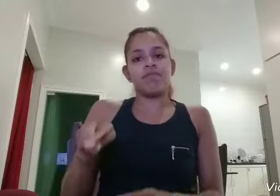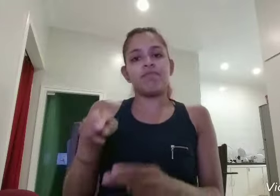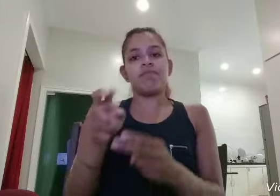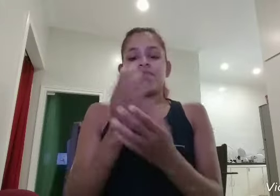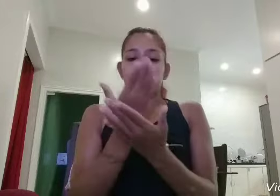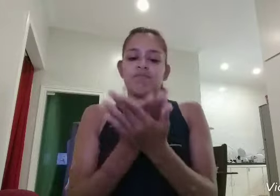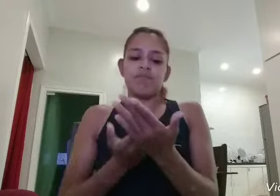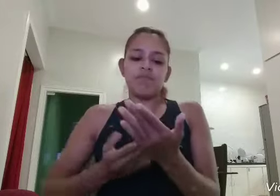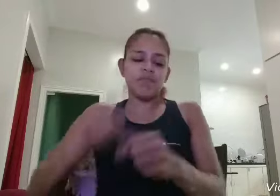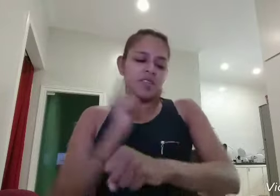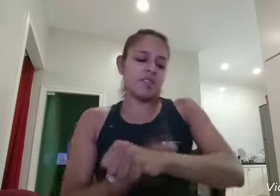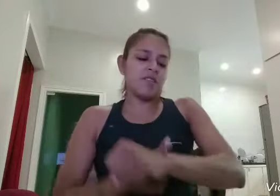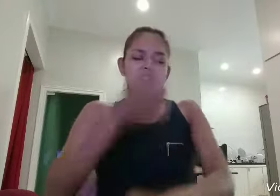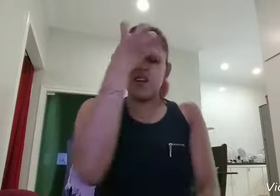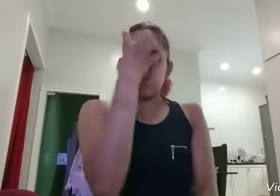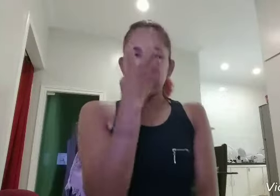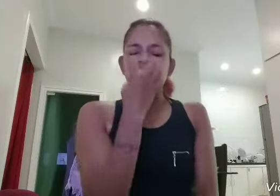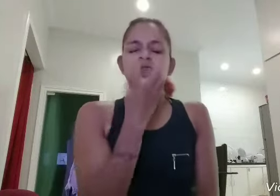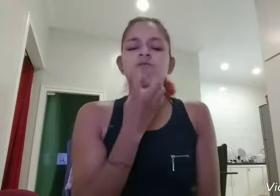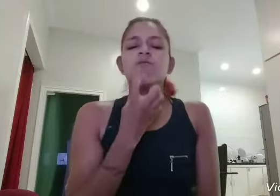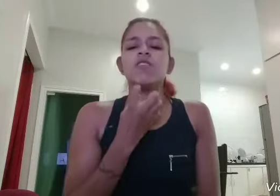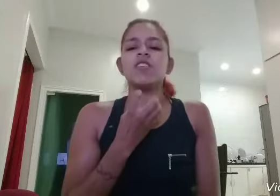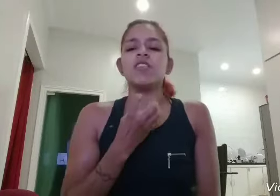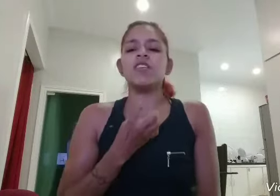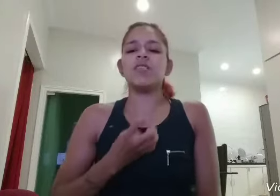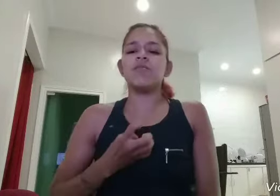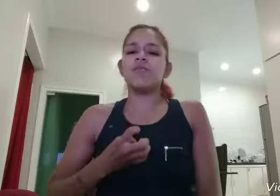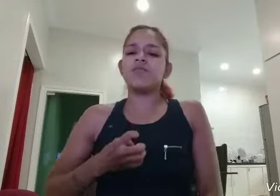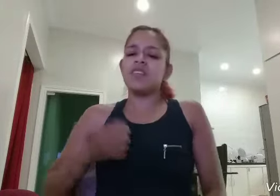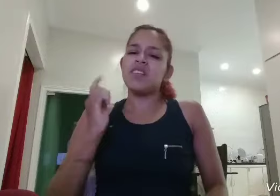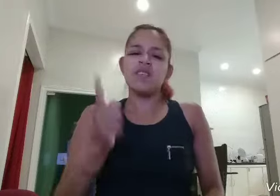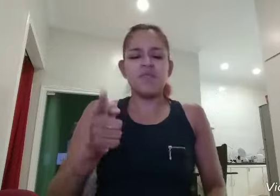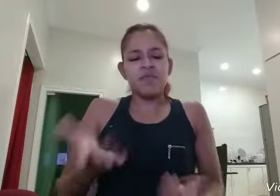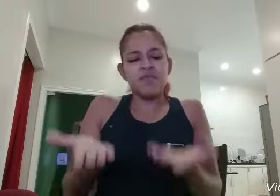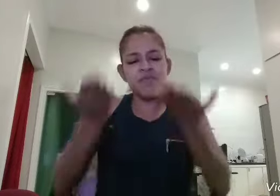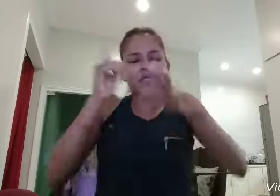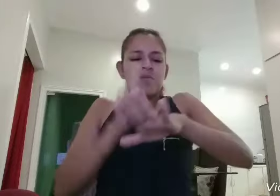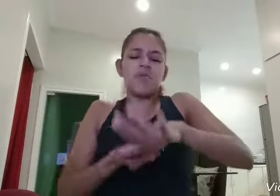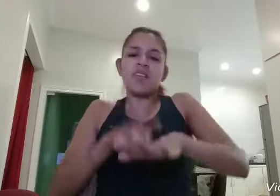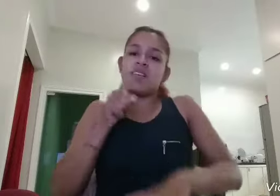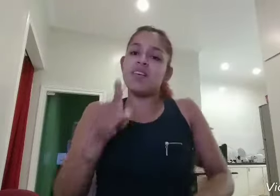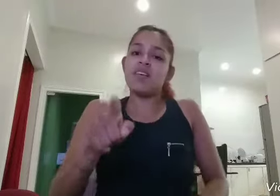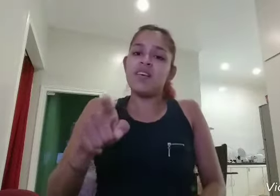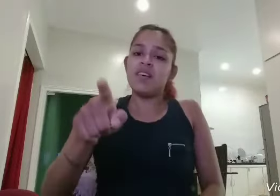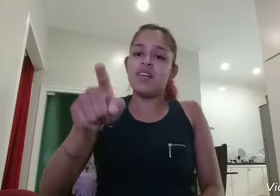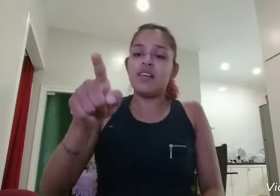razão E na hora da raiva Pra quem se levantou a mão pra ela